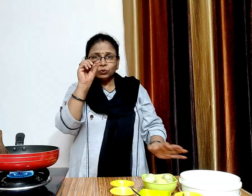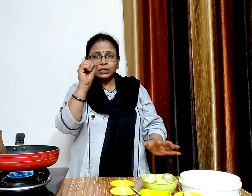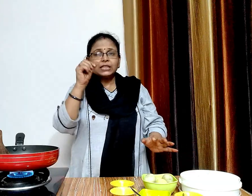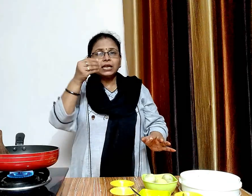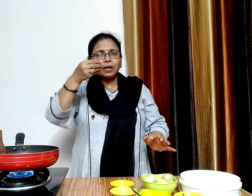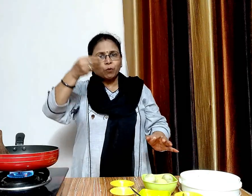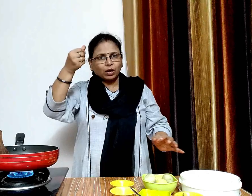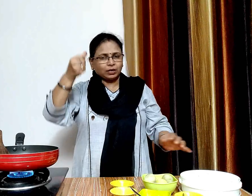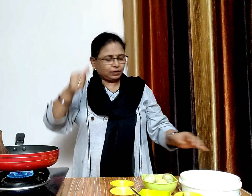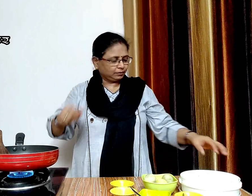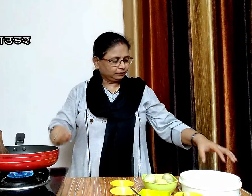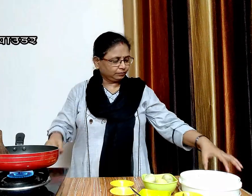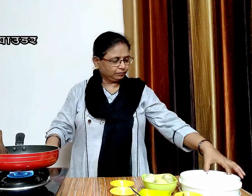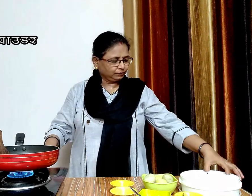देर चमच धनिया पाउडर